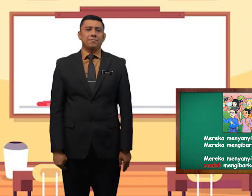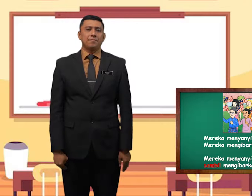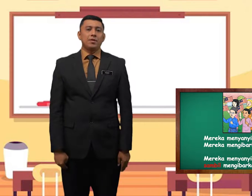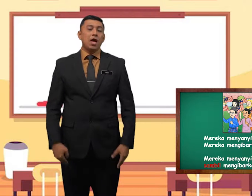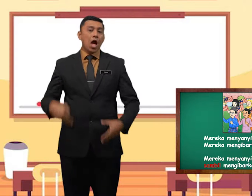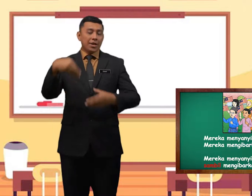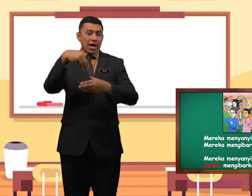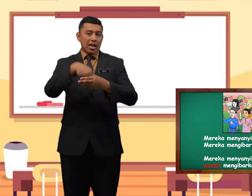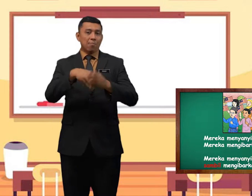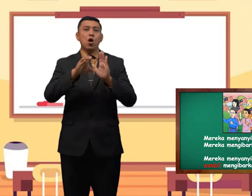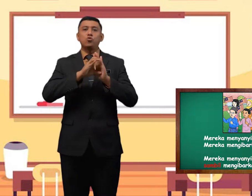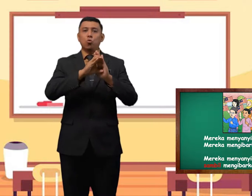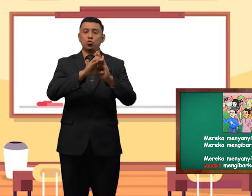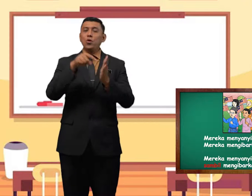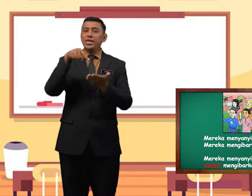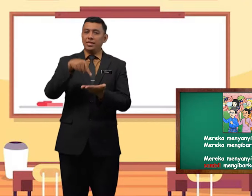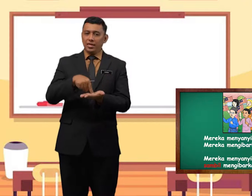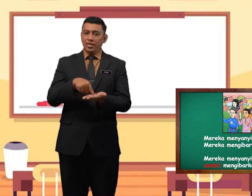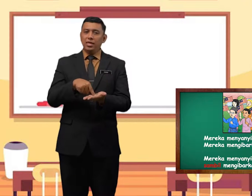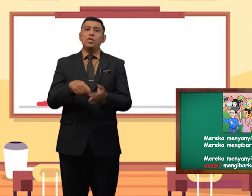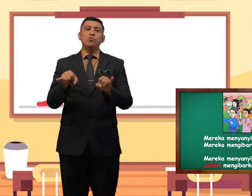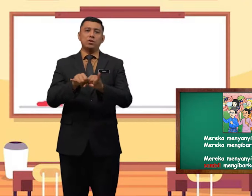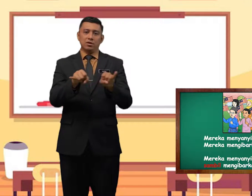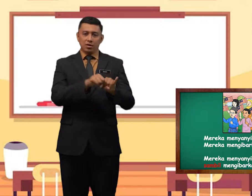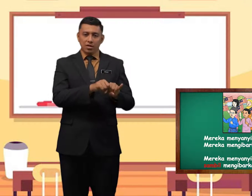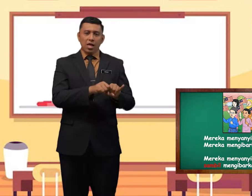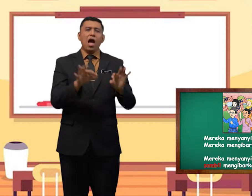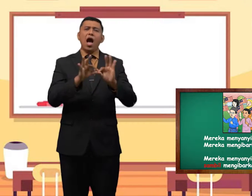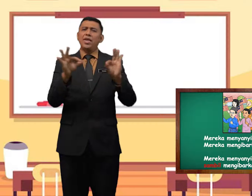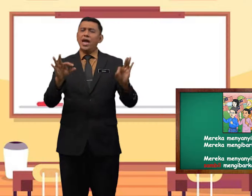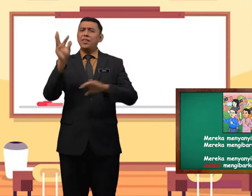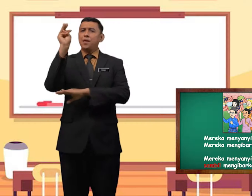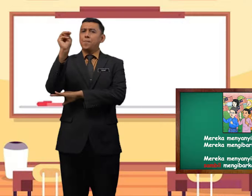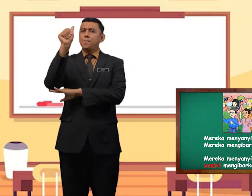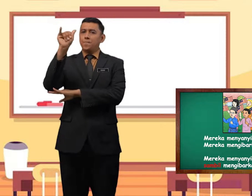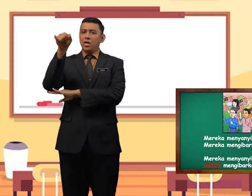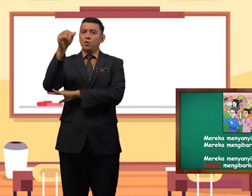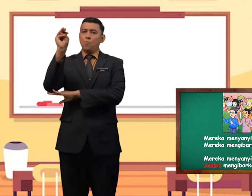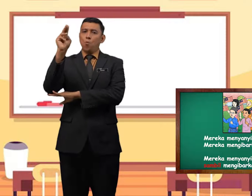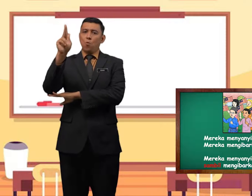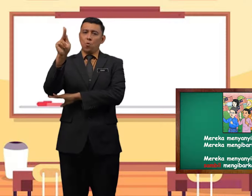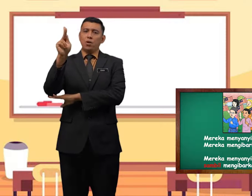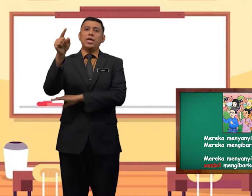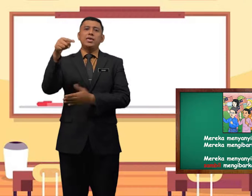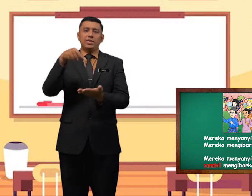Dalam contoh ini juga ayat maj umur ini